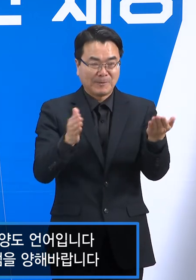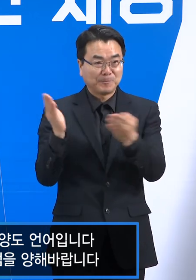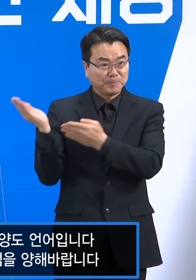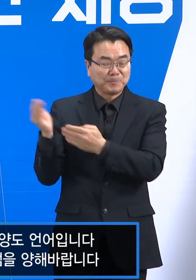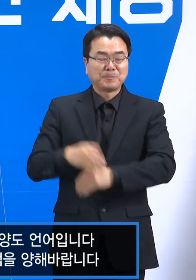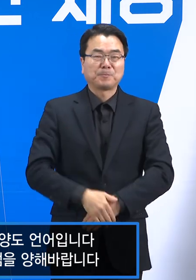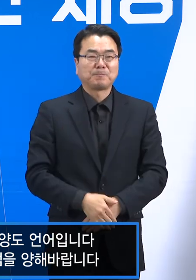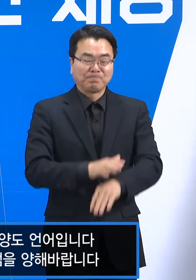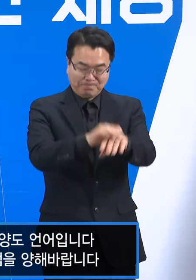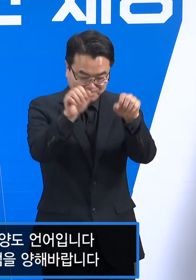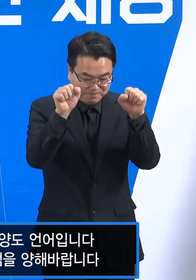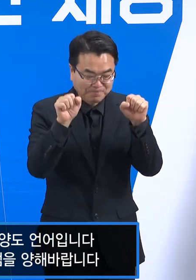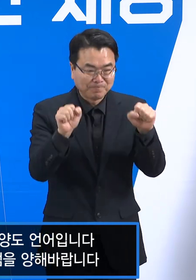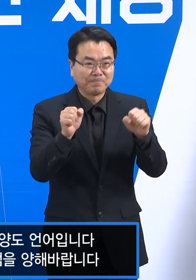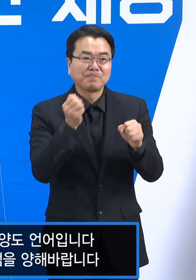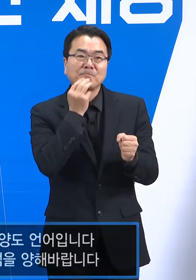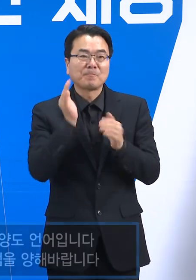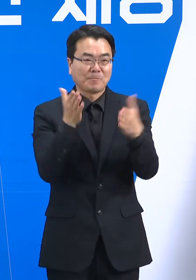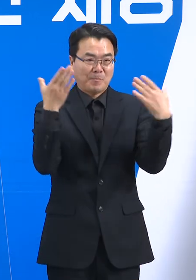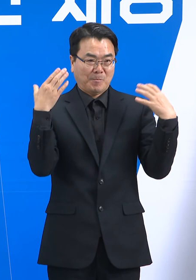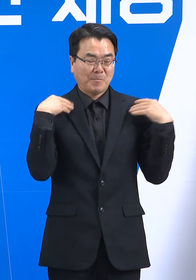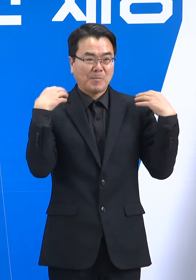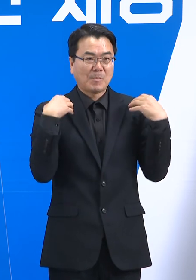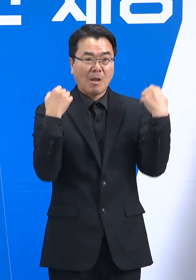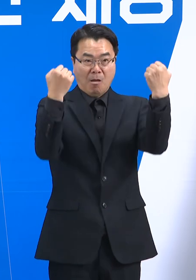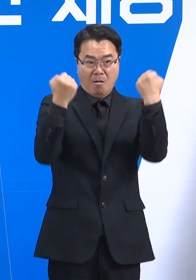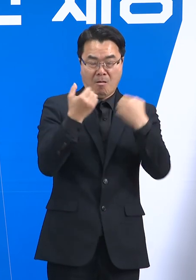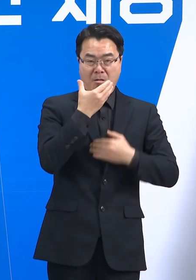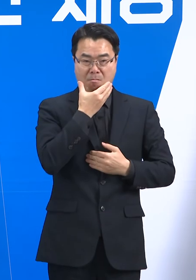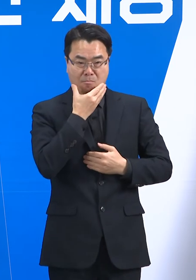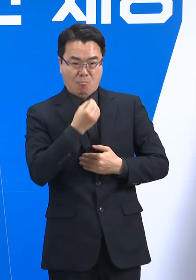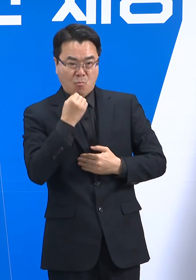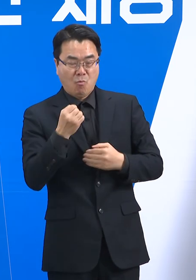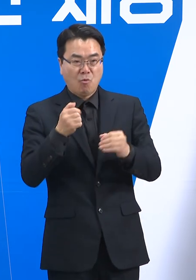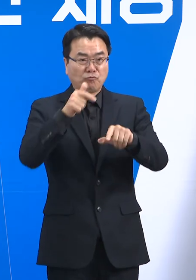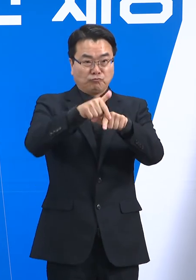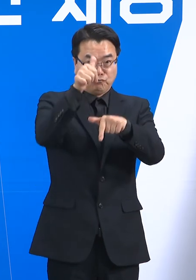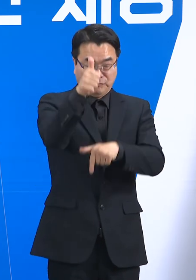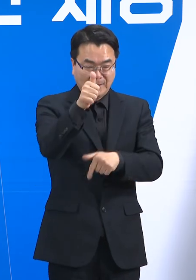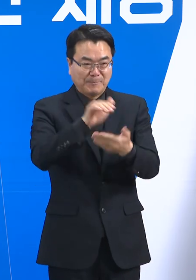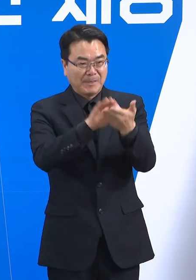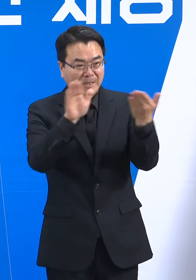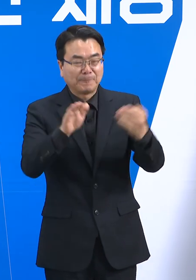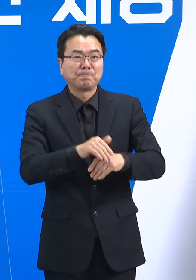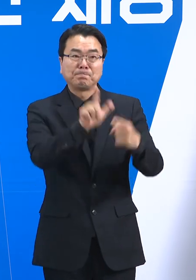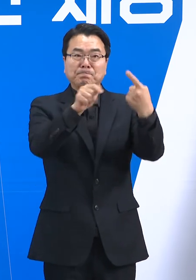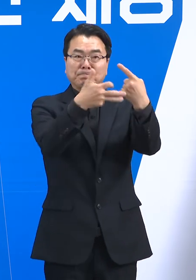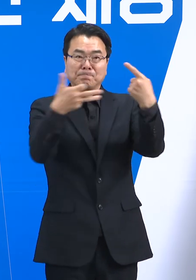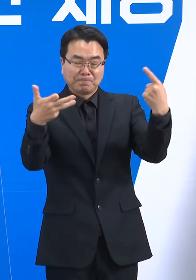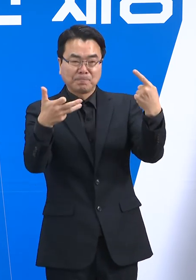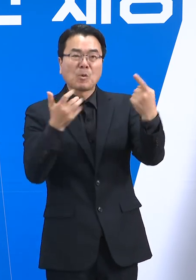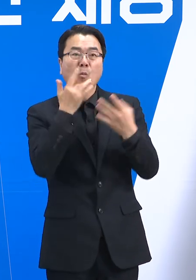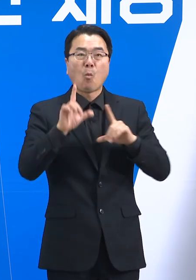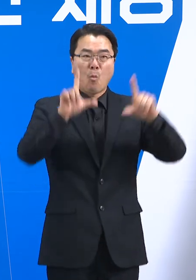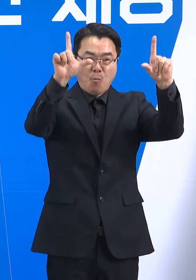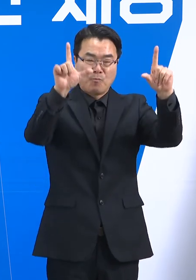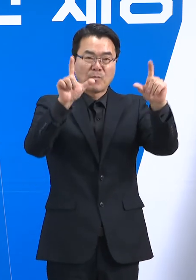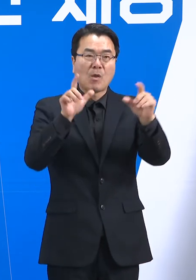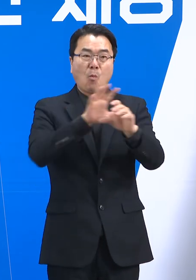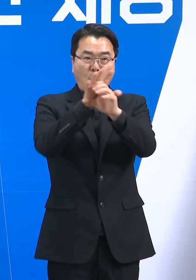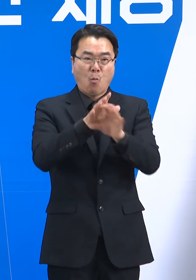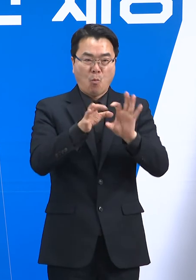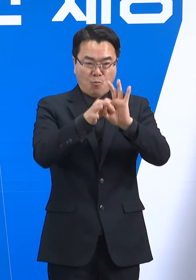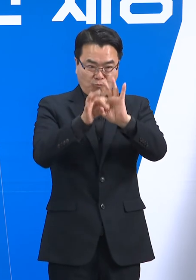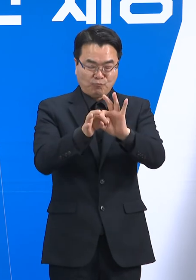안녕하세요. 경기도 보건건강국장 류영철입니다. 1월 18일 화요일 경기도 코로나19 대응